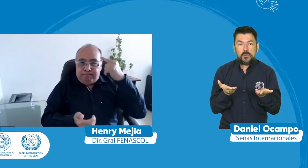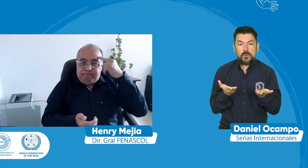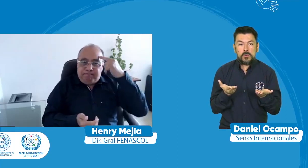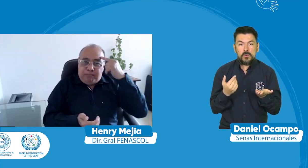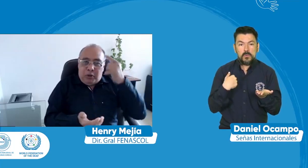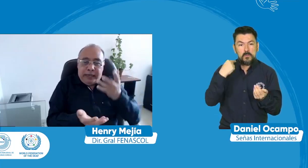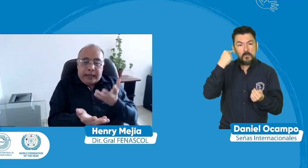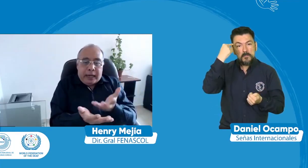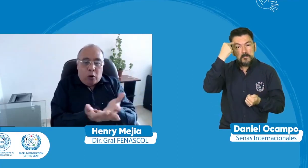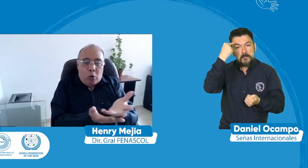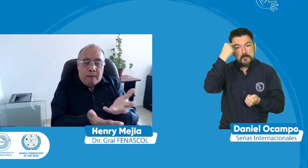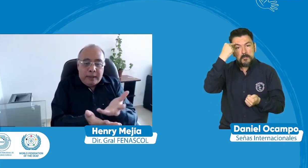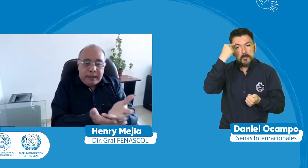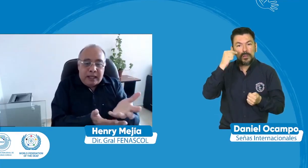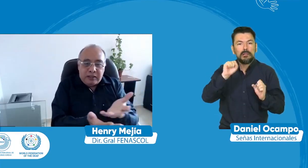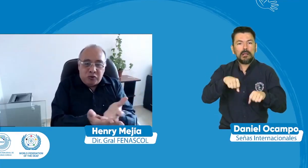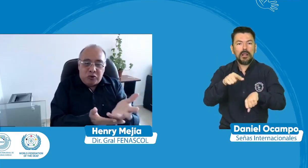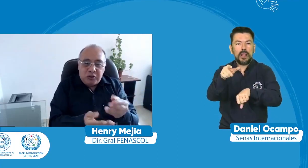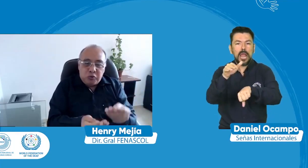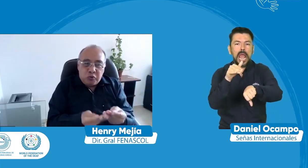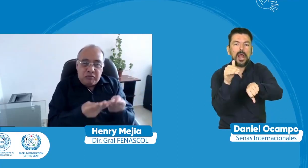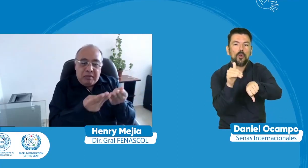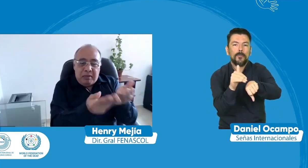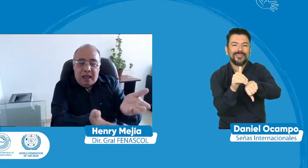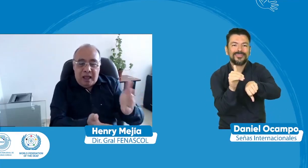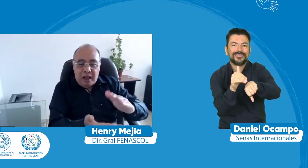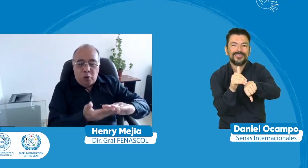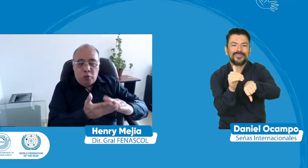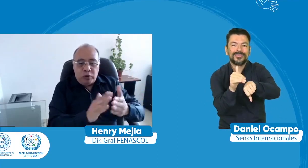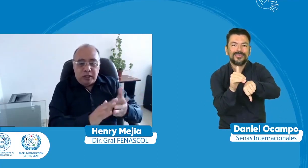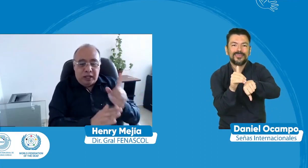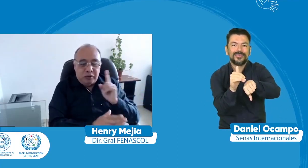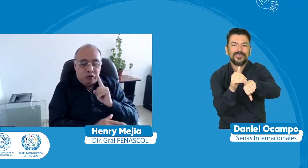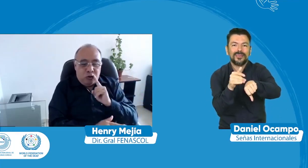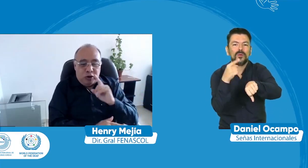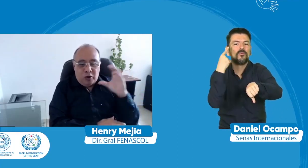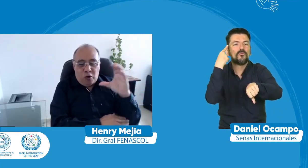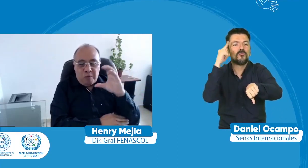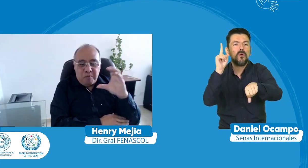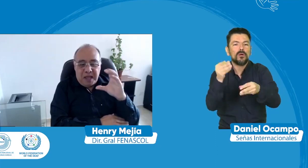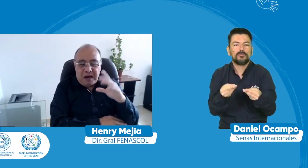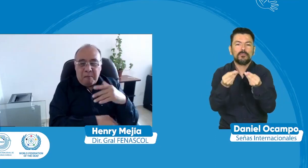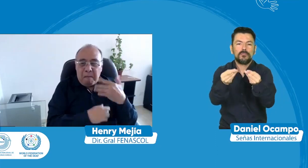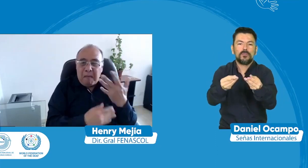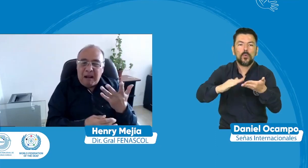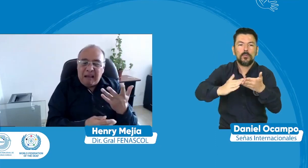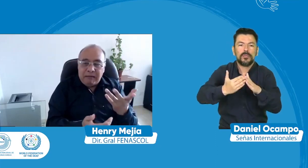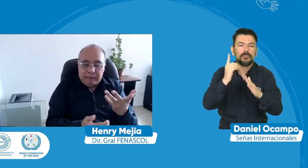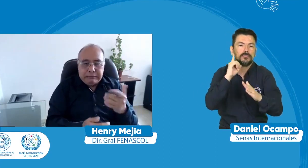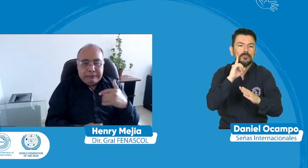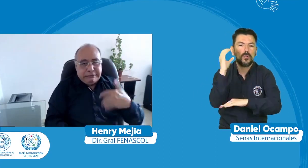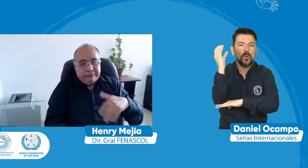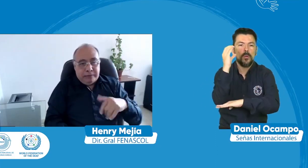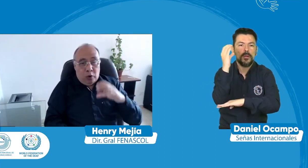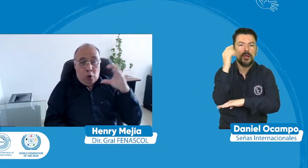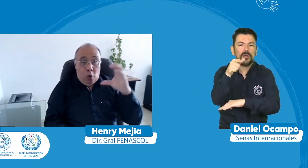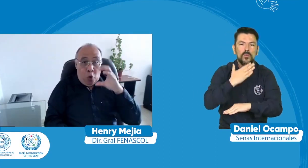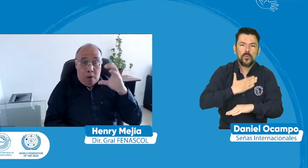es bueno qué recomendaciones qué recomendaciones le da a la comunidad sorda colombiana